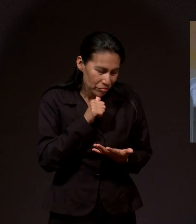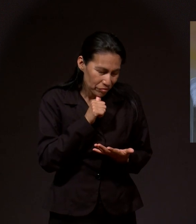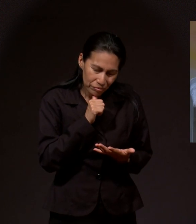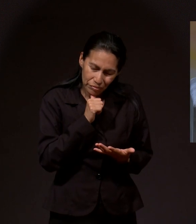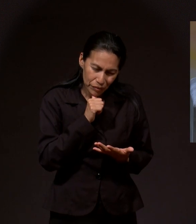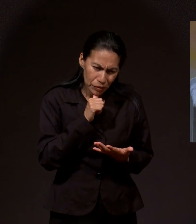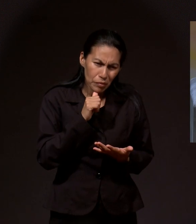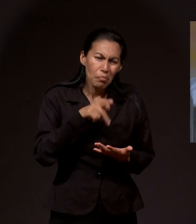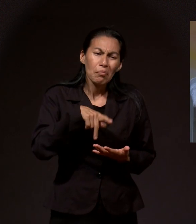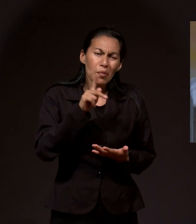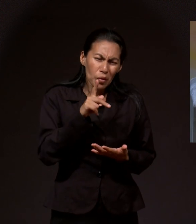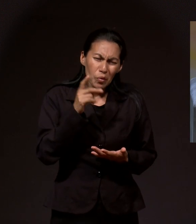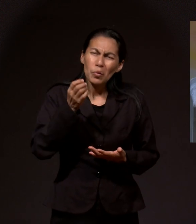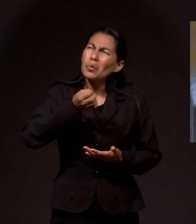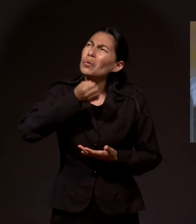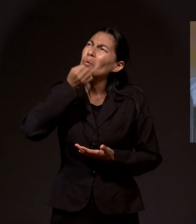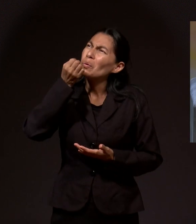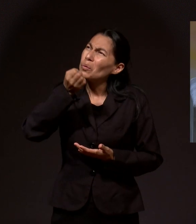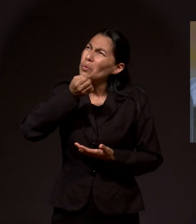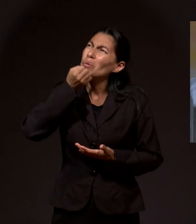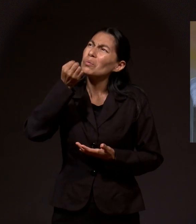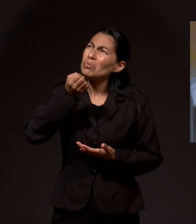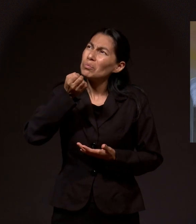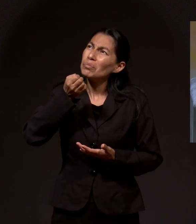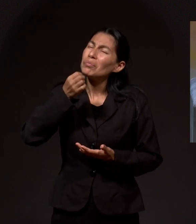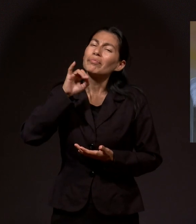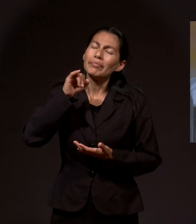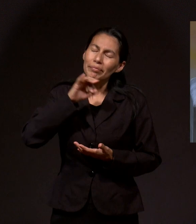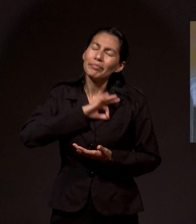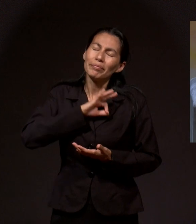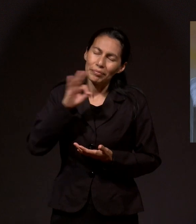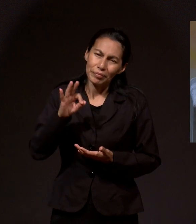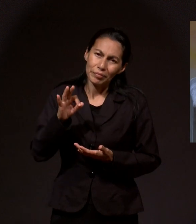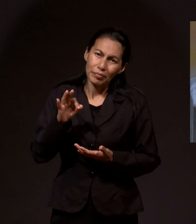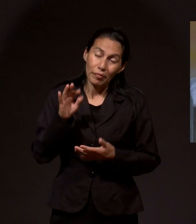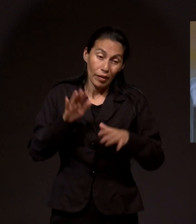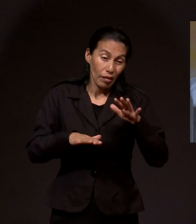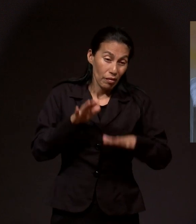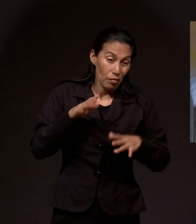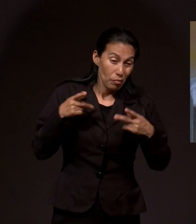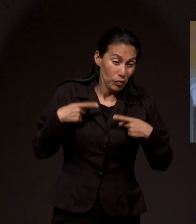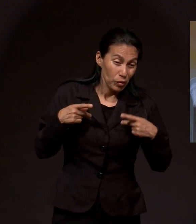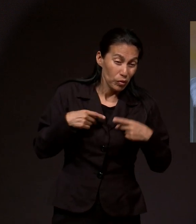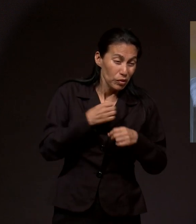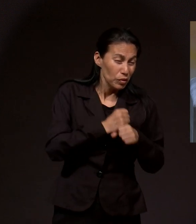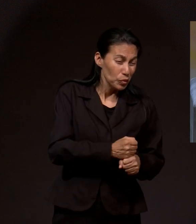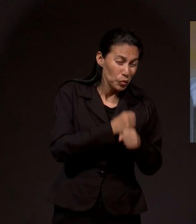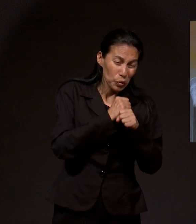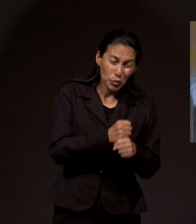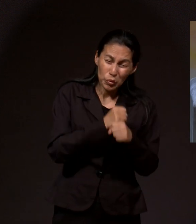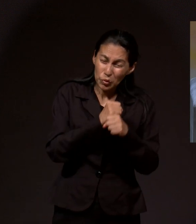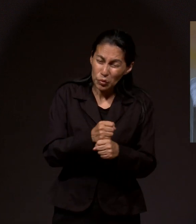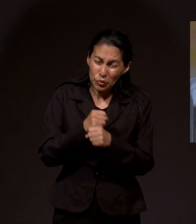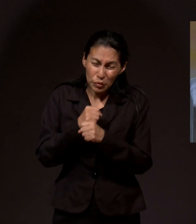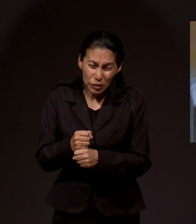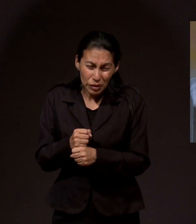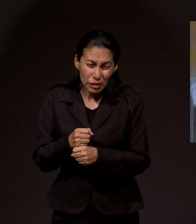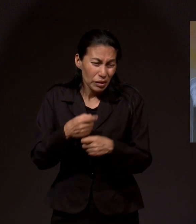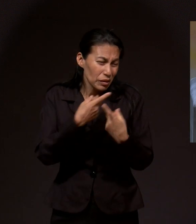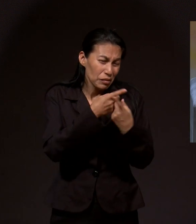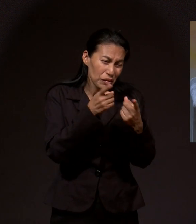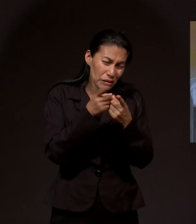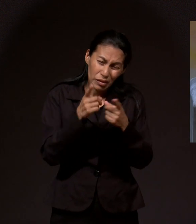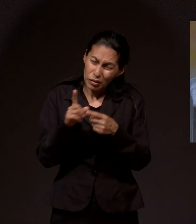Pero sí podemos también elevar a Dios una plegaria para que esas personas que no conocemos, pero que están sufriendo, porque sabemos que hay gente